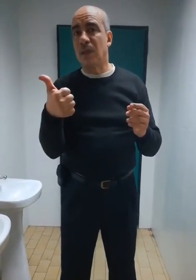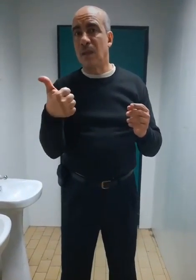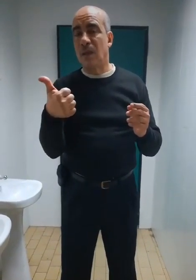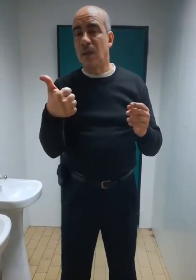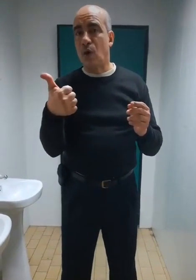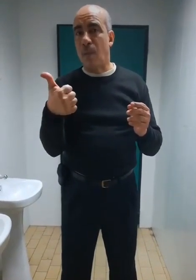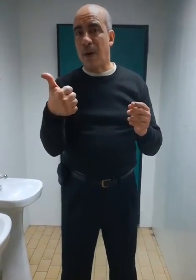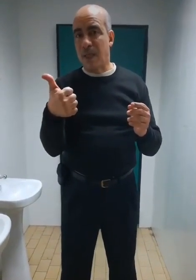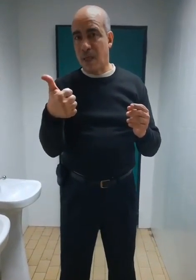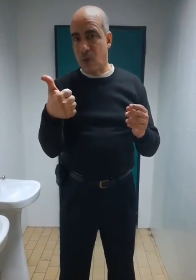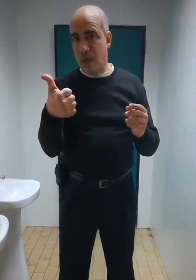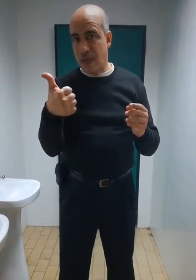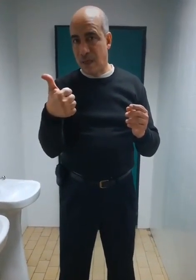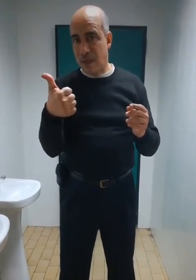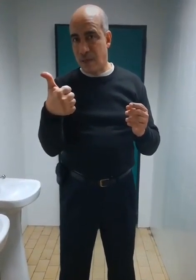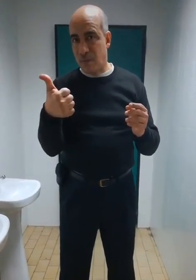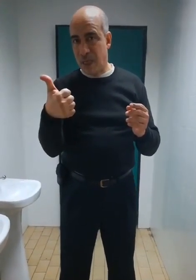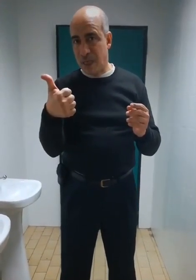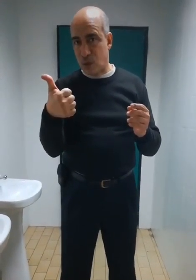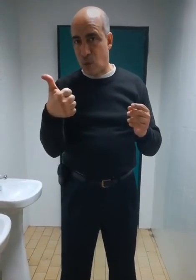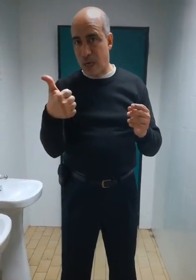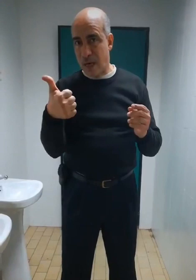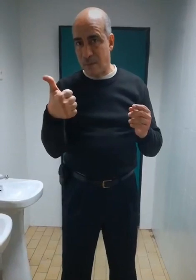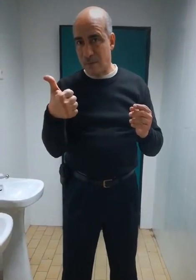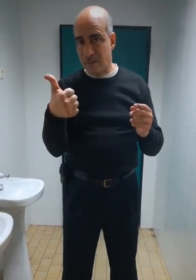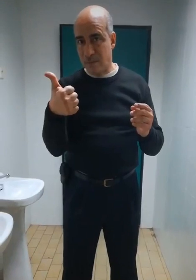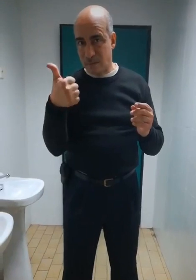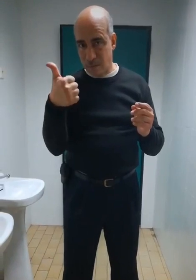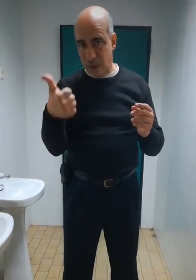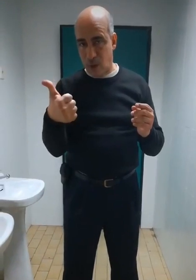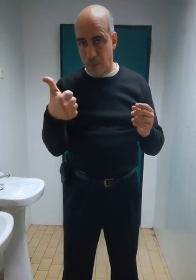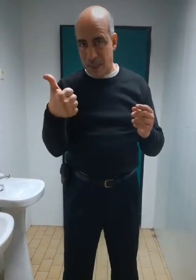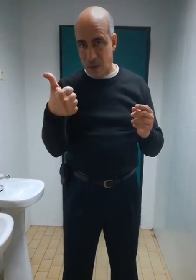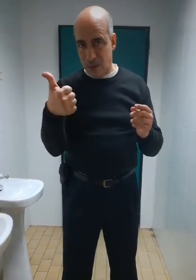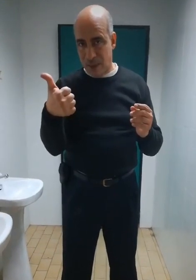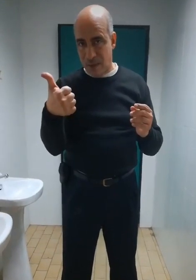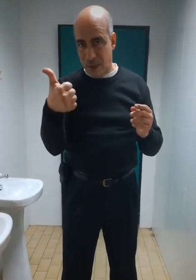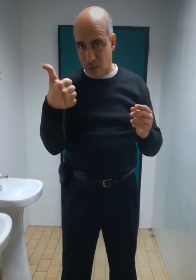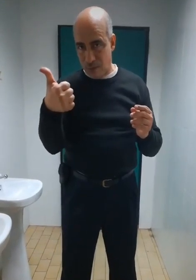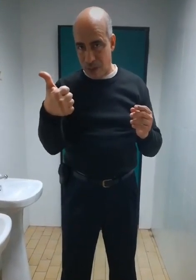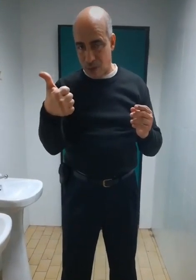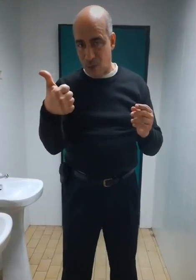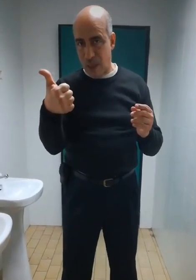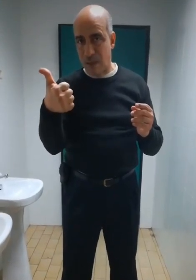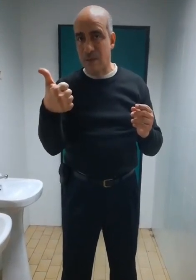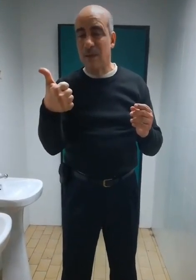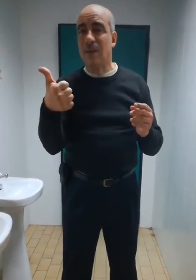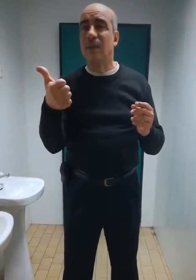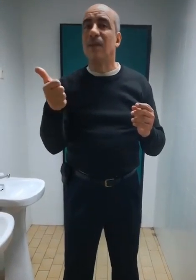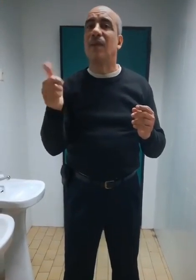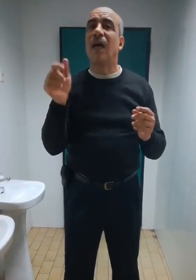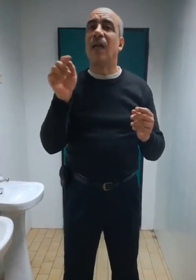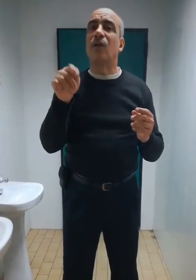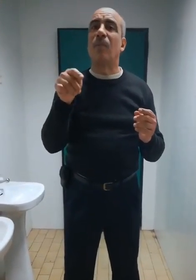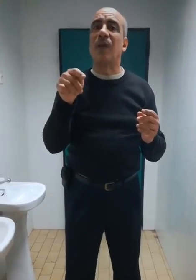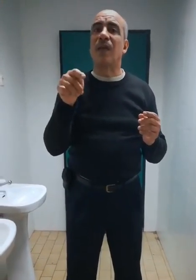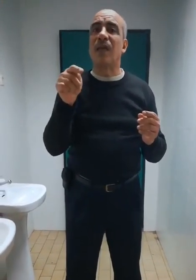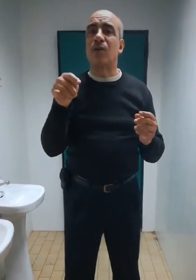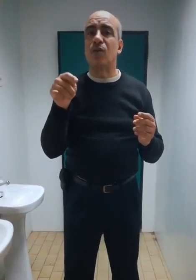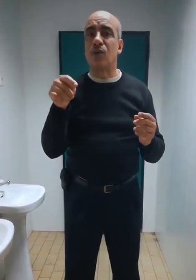compagnies de'école, mes compagnies de l'école, de'école. Elles deviennent être un